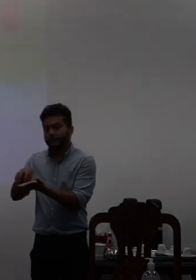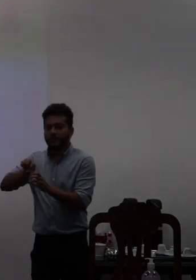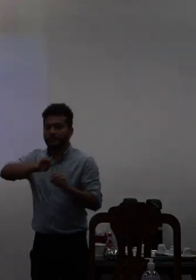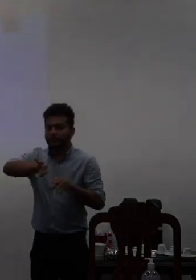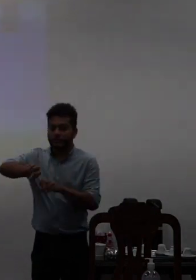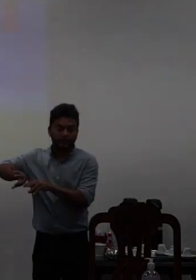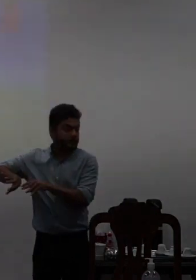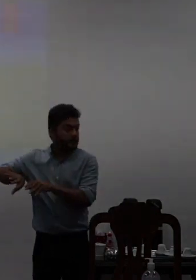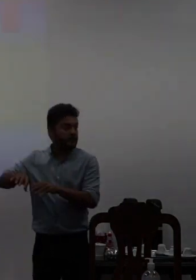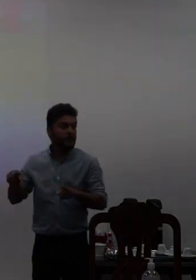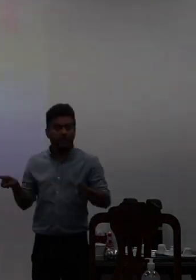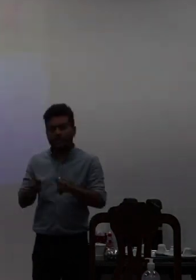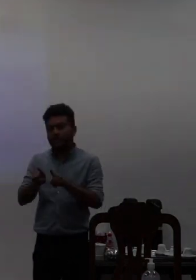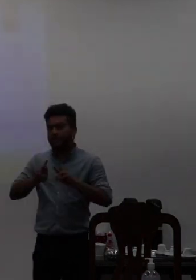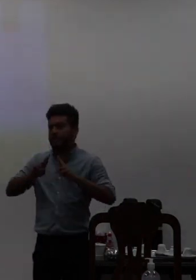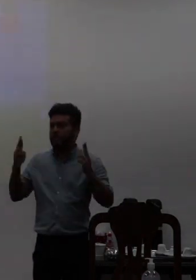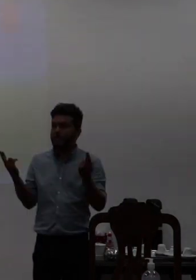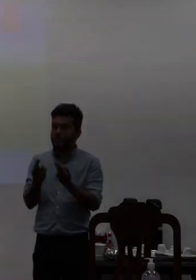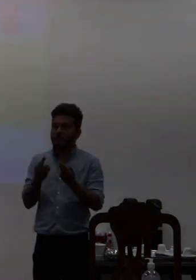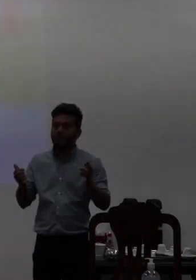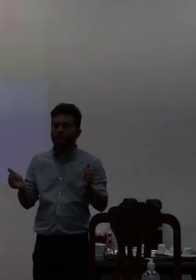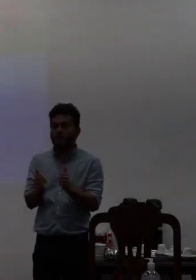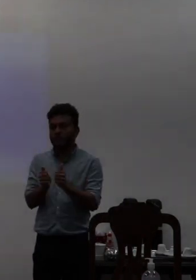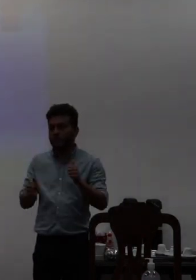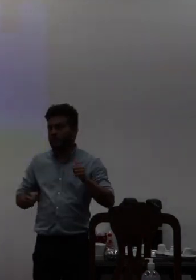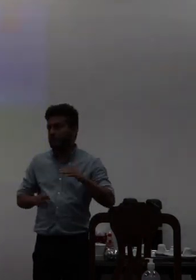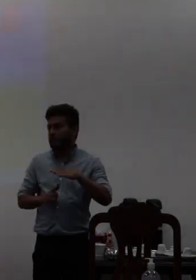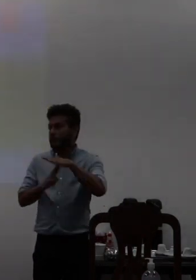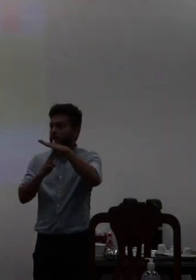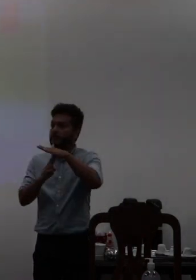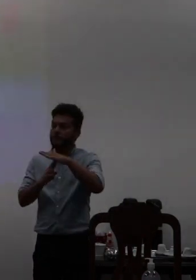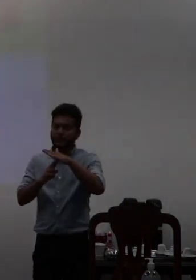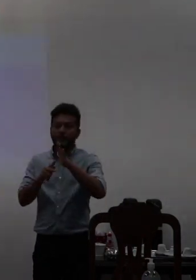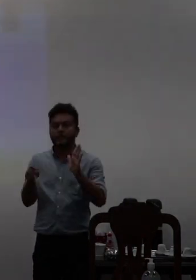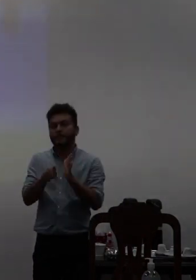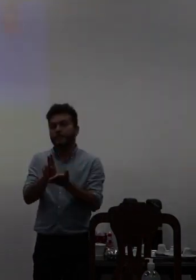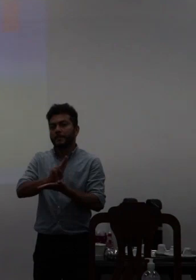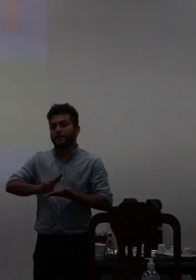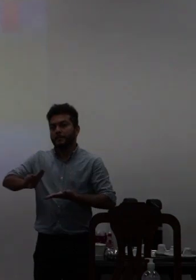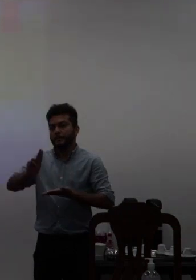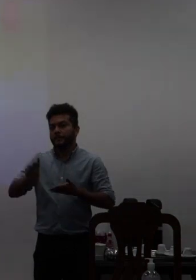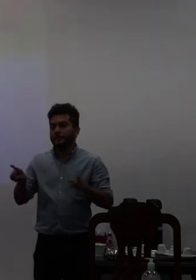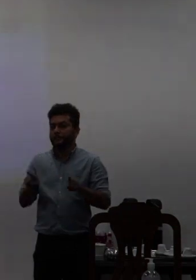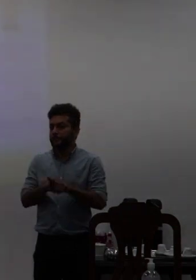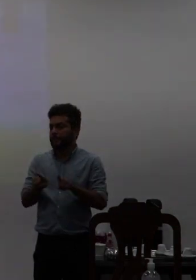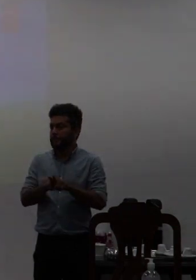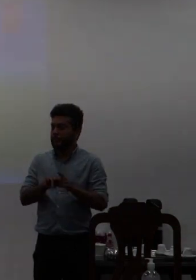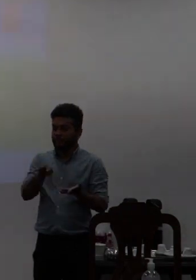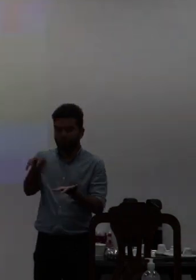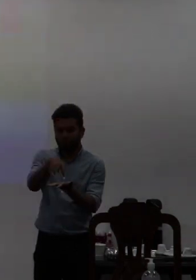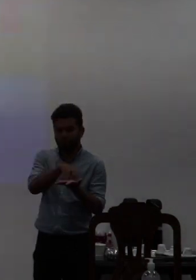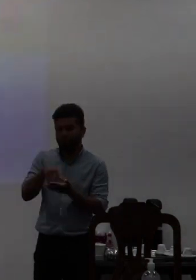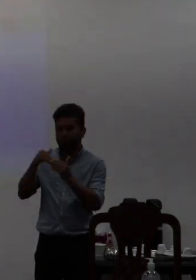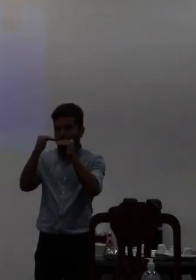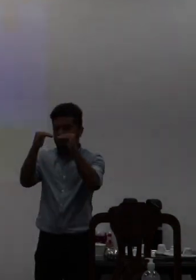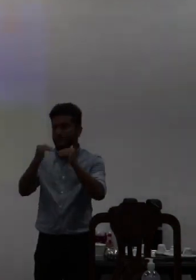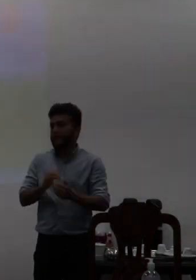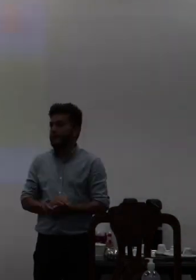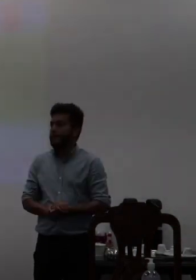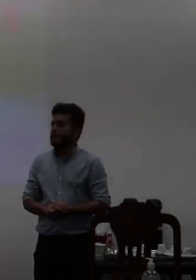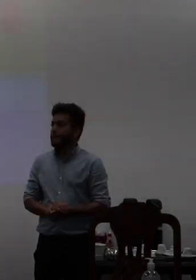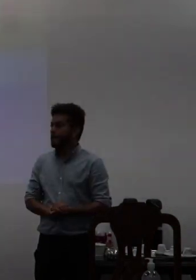as reuniões com as proletorias da universidade e as superintendências o nosso